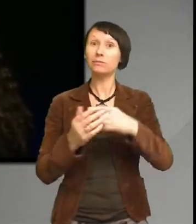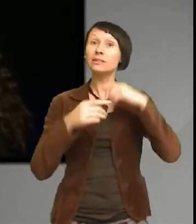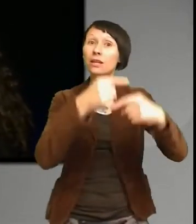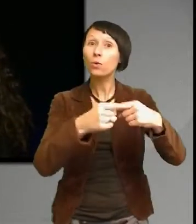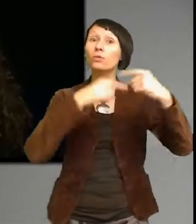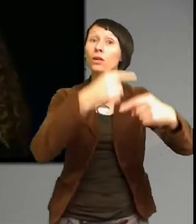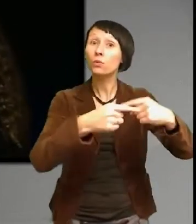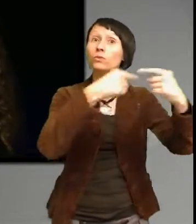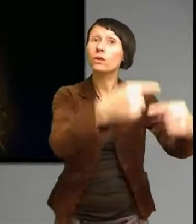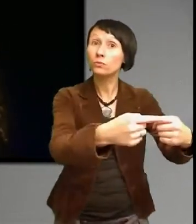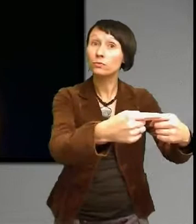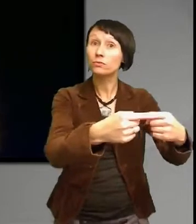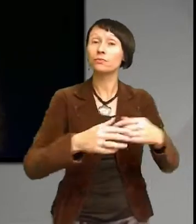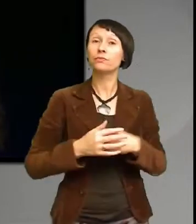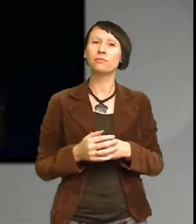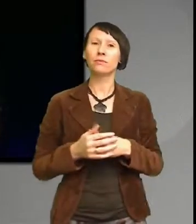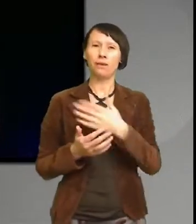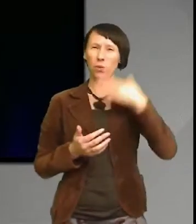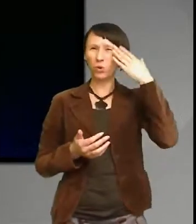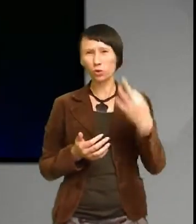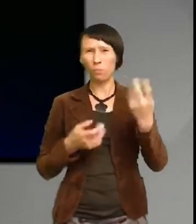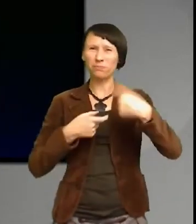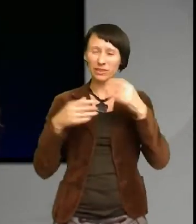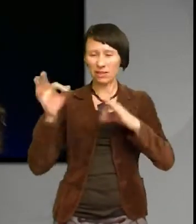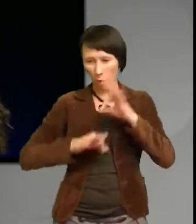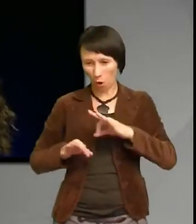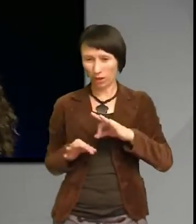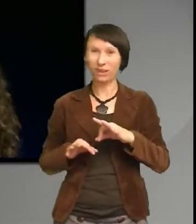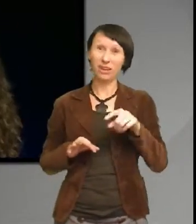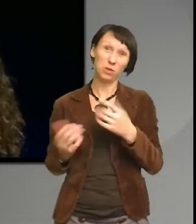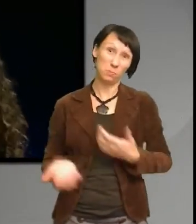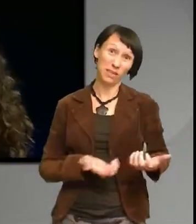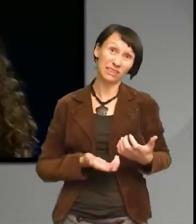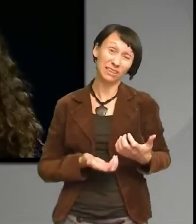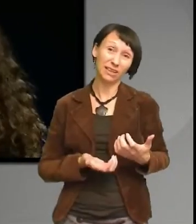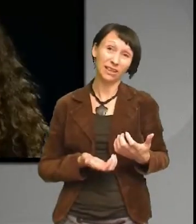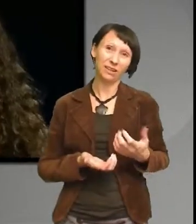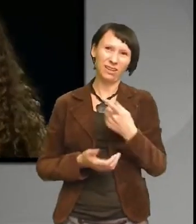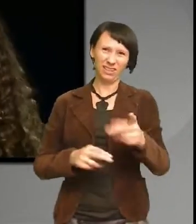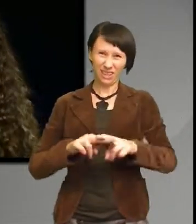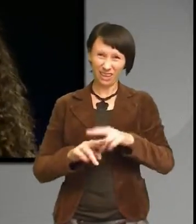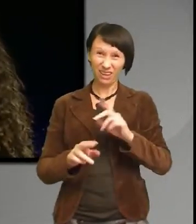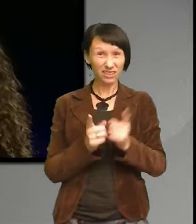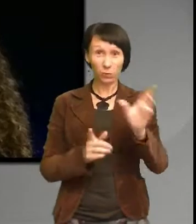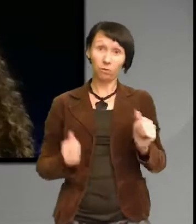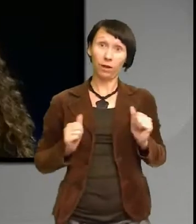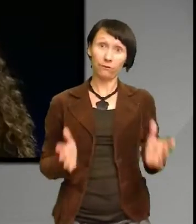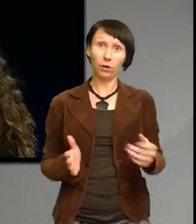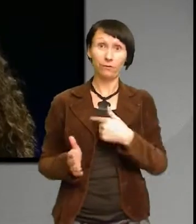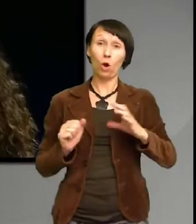om vår kunskap kring kemikalier om den är så här ofullständig känns det inte ganska naturligt att vi har en lagstiftning som är stark